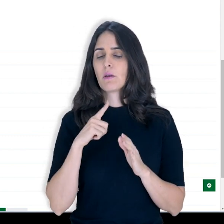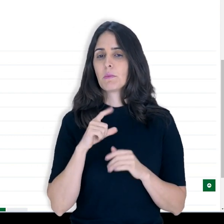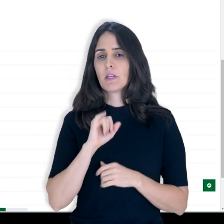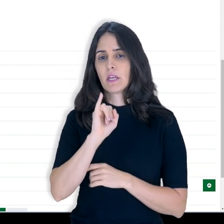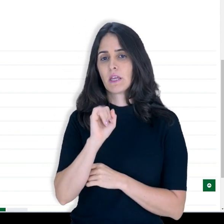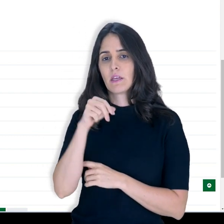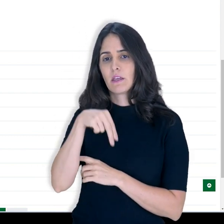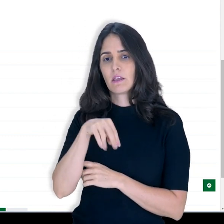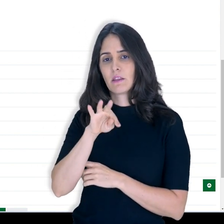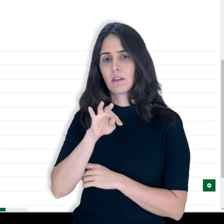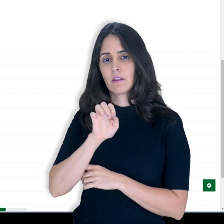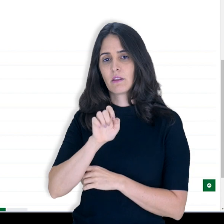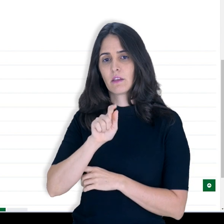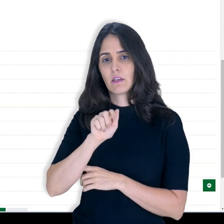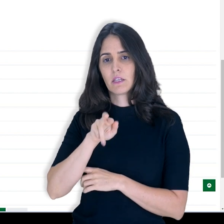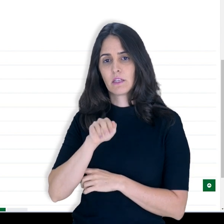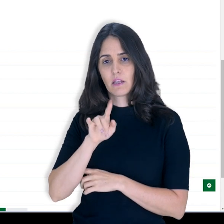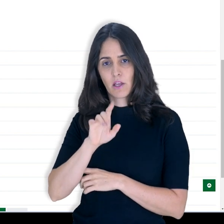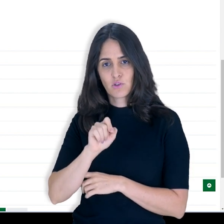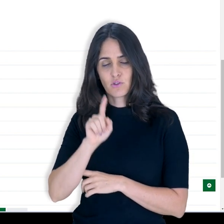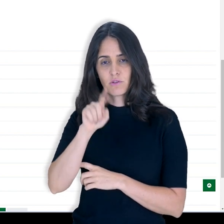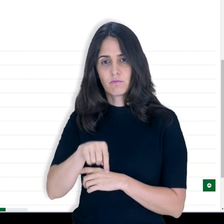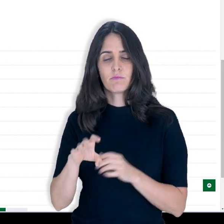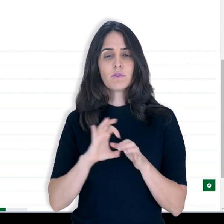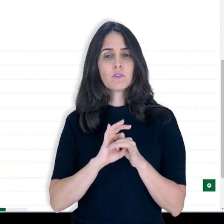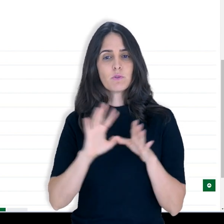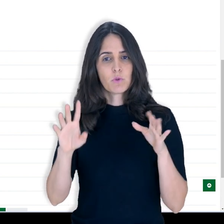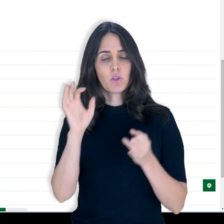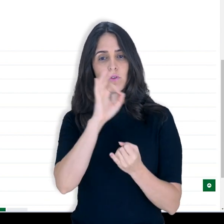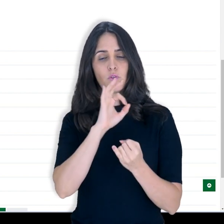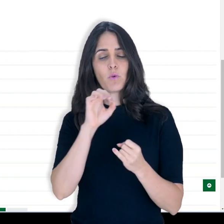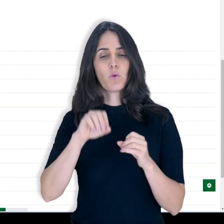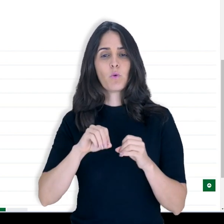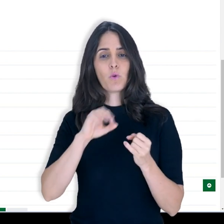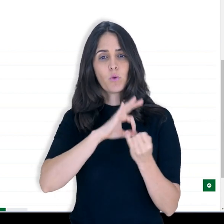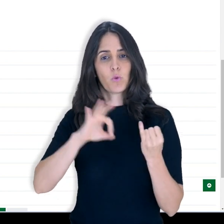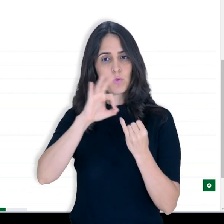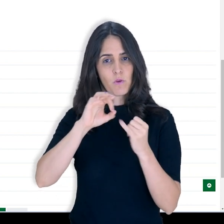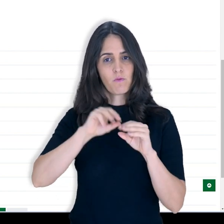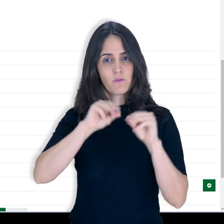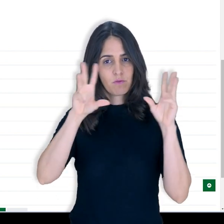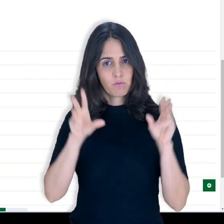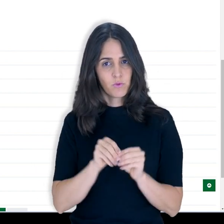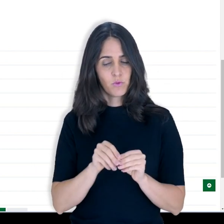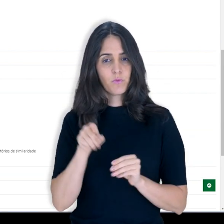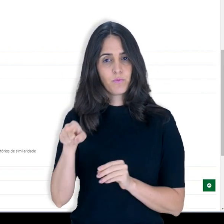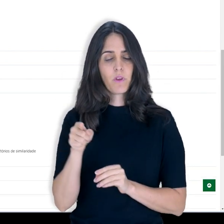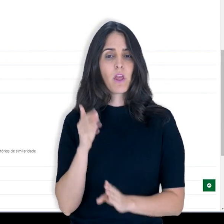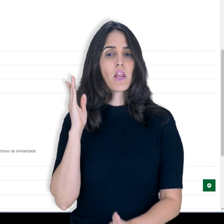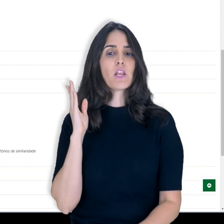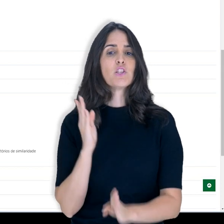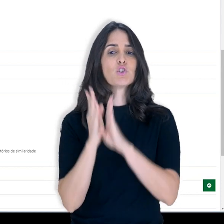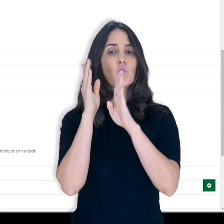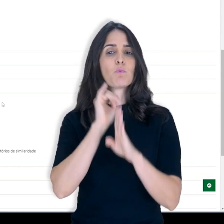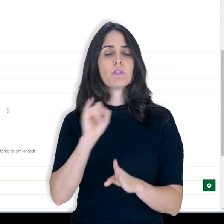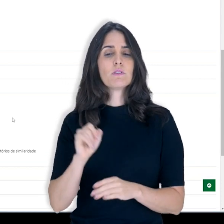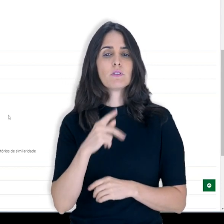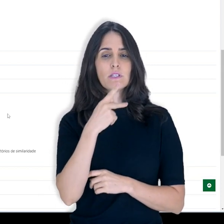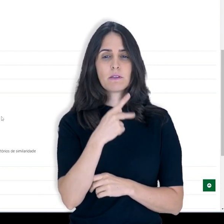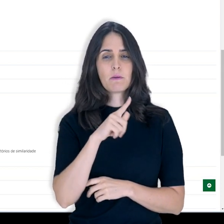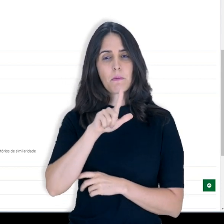o plugin de integridade do Turnitin, que está disponível no Moodle do IFES. É o plugin detector